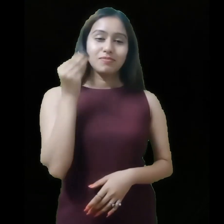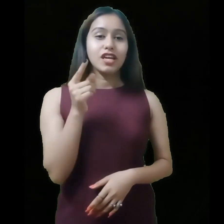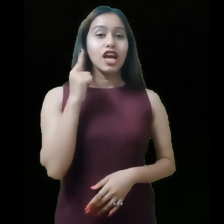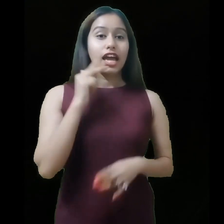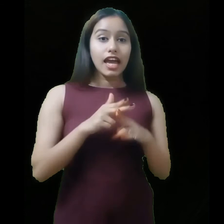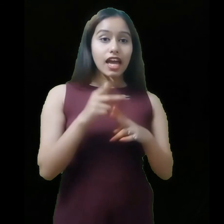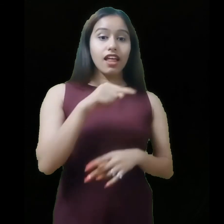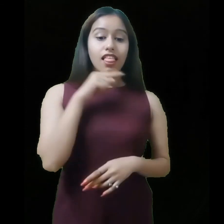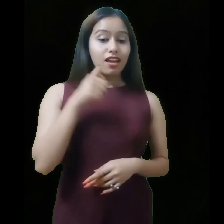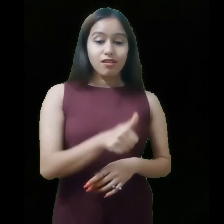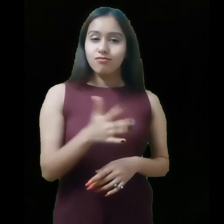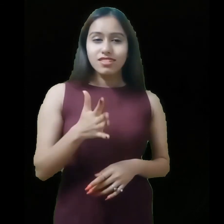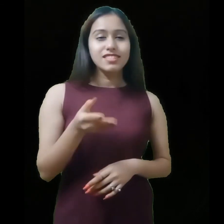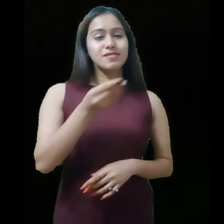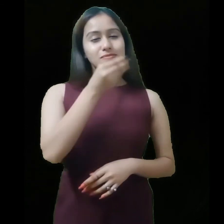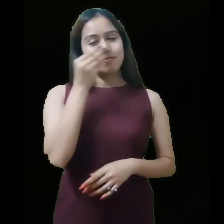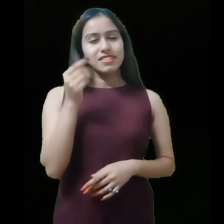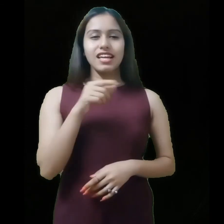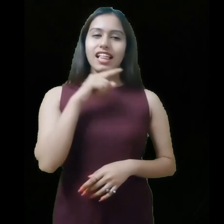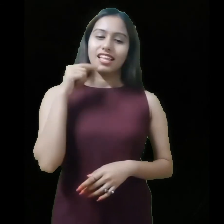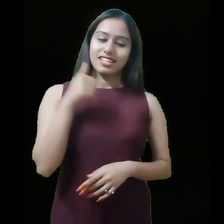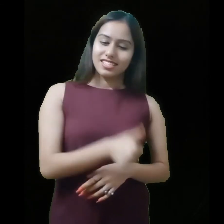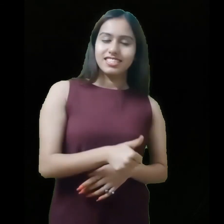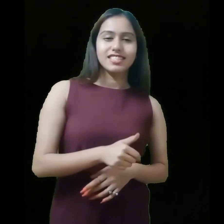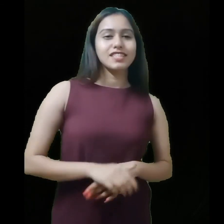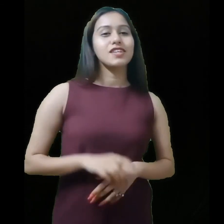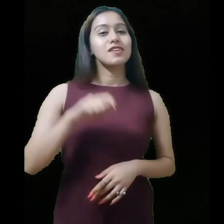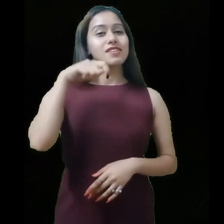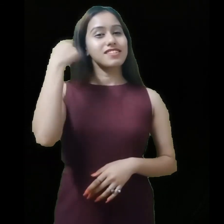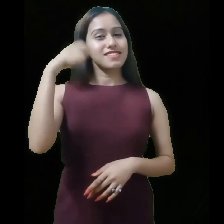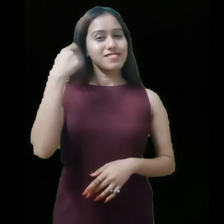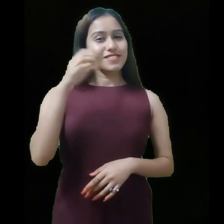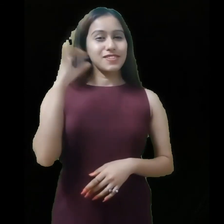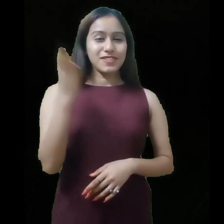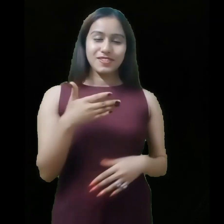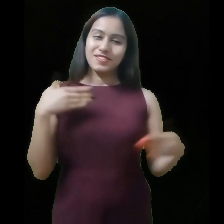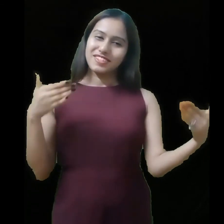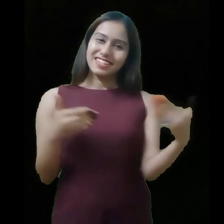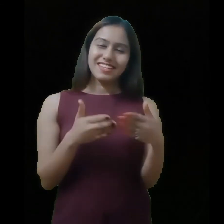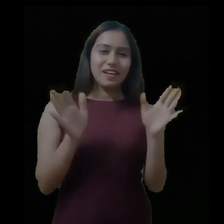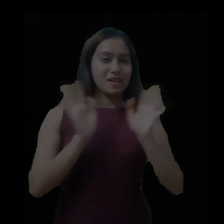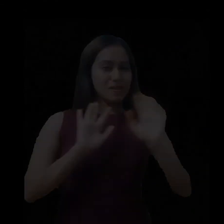सब्सक